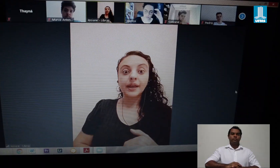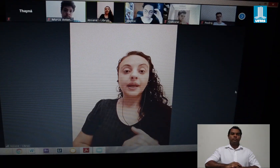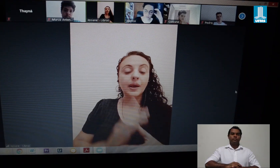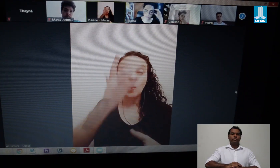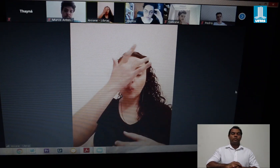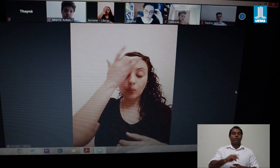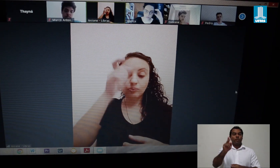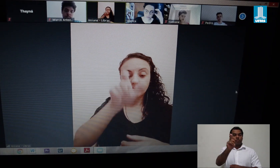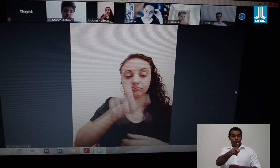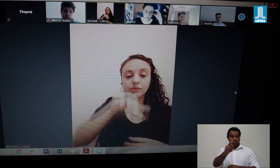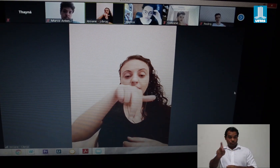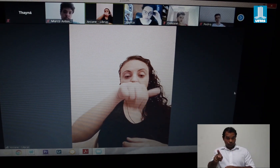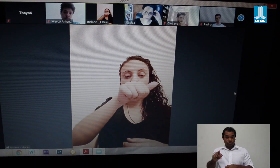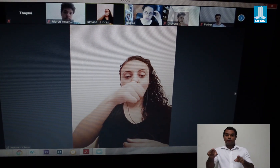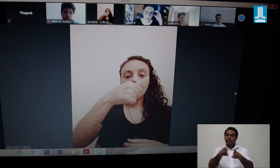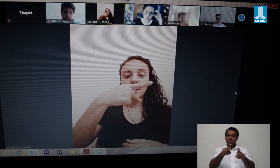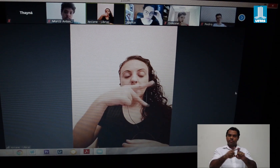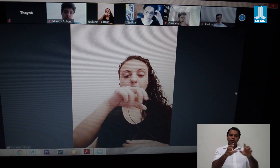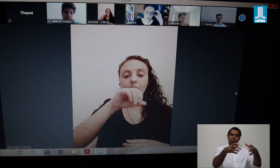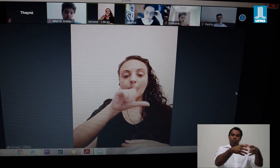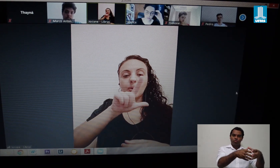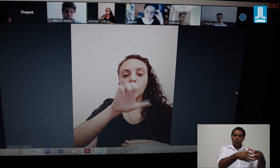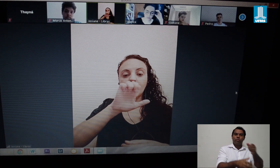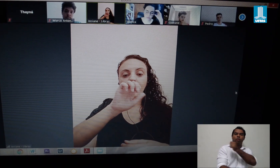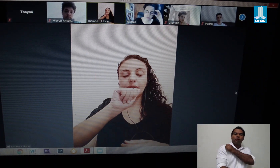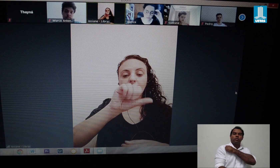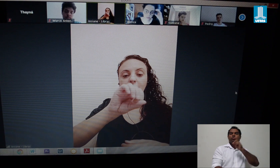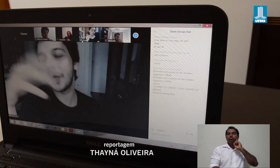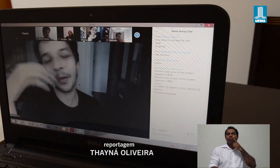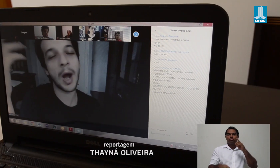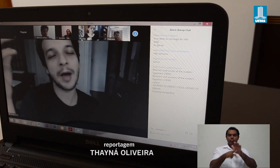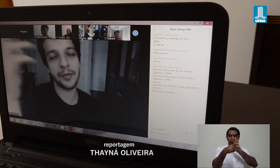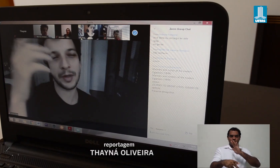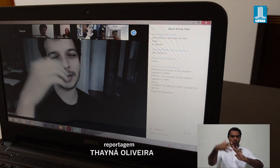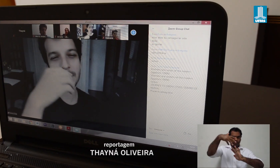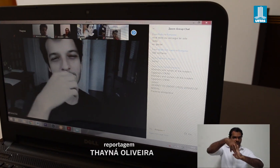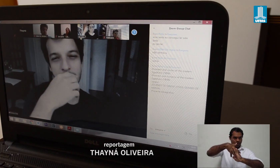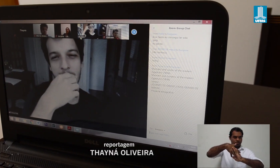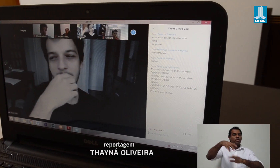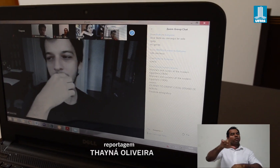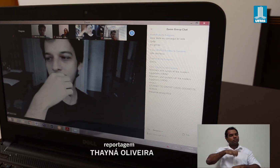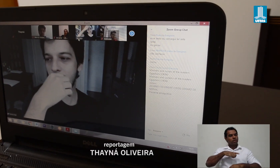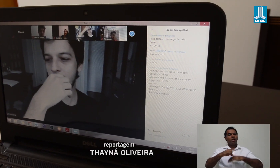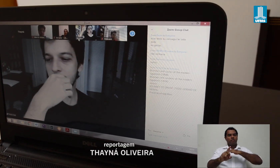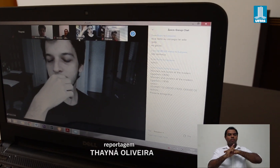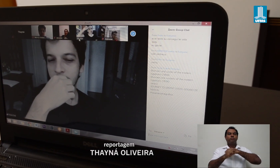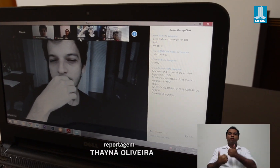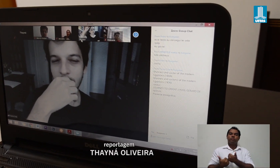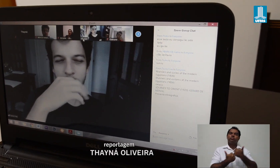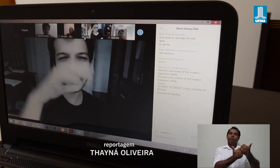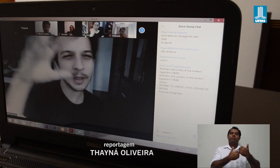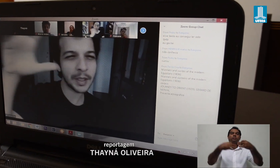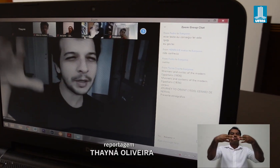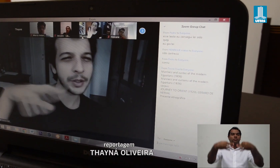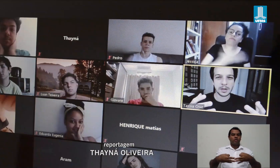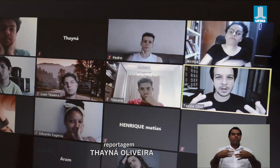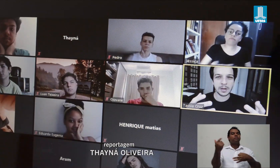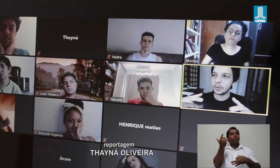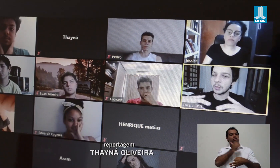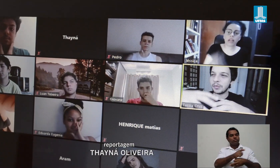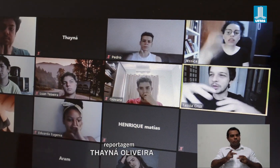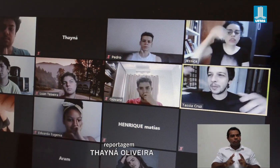Os professores e acadêmicos surdos da UFMS estão recebendo o atendimento e suporte necessários para dar